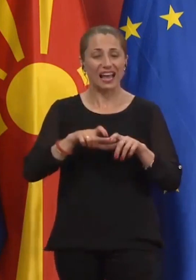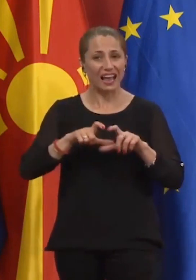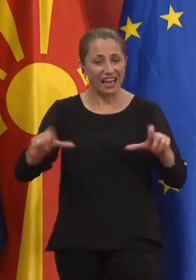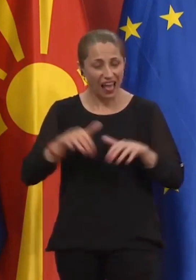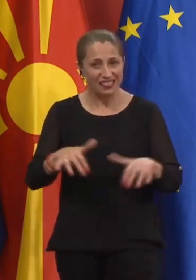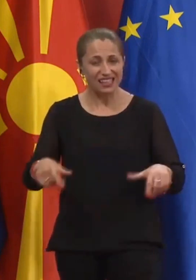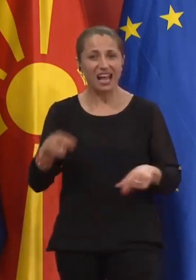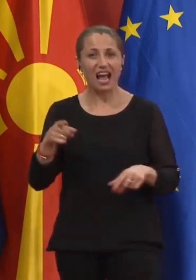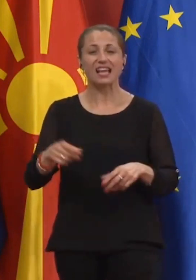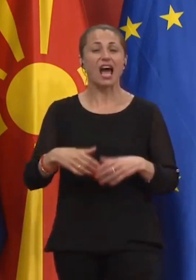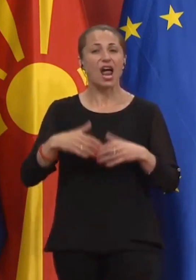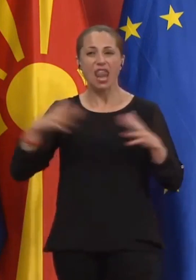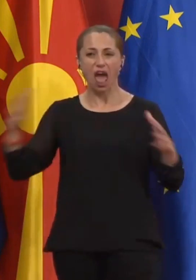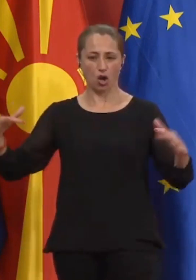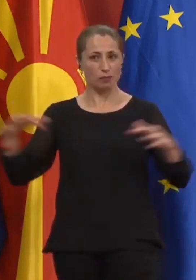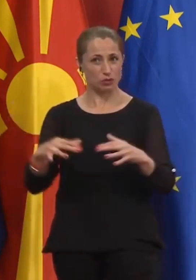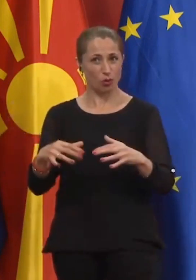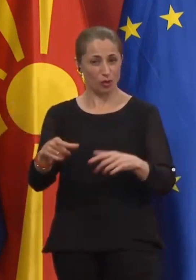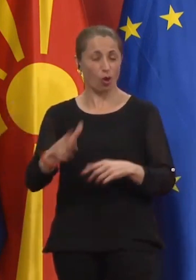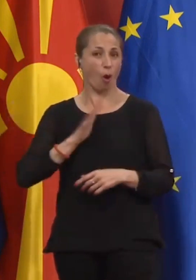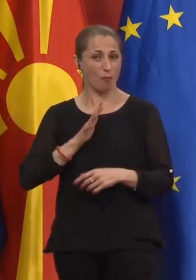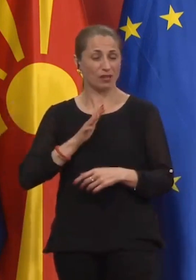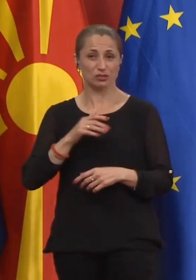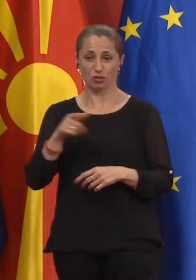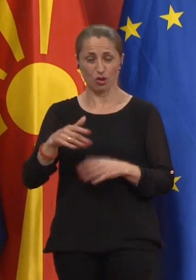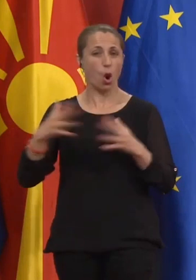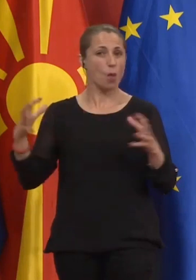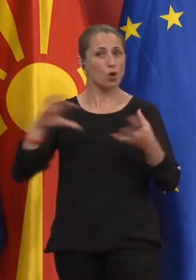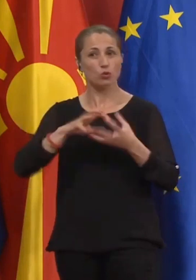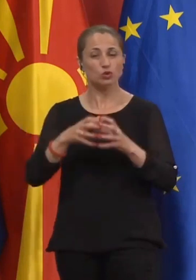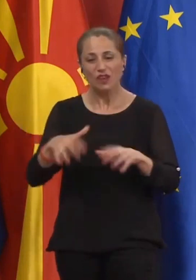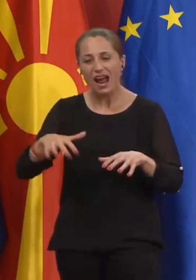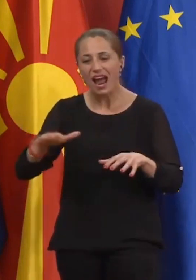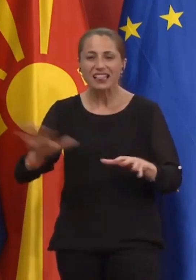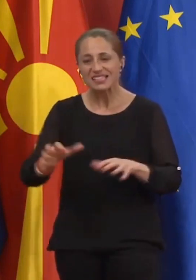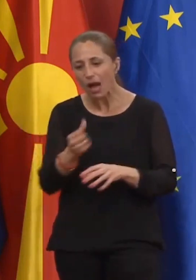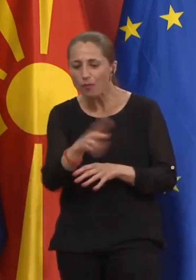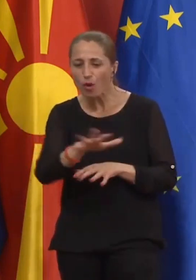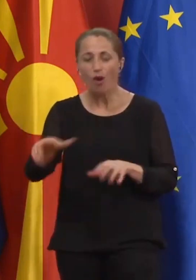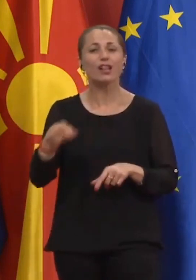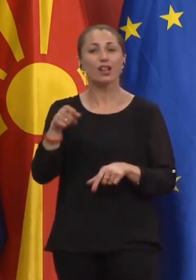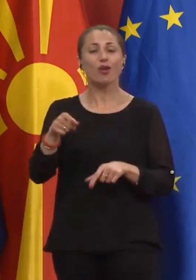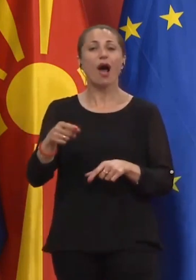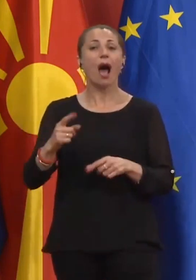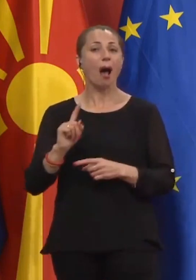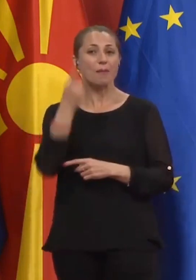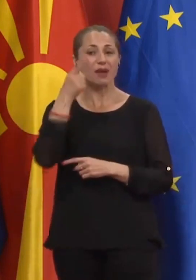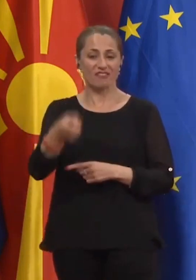предходно најголема конгестија, најголема гужба на деца, голема бројка, и затоа беа меѓу првите